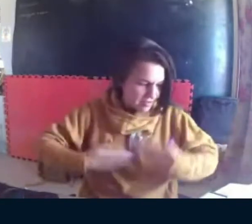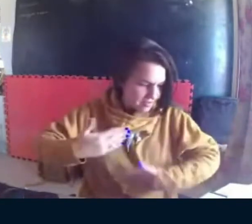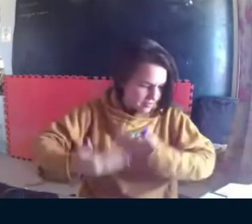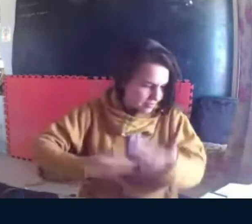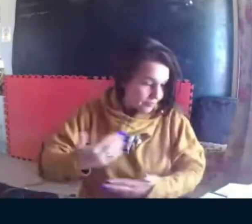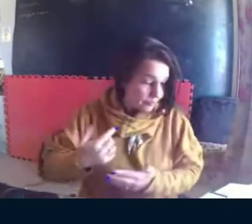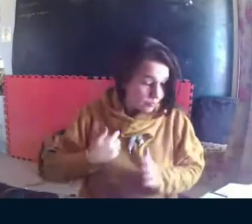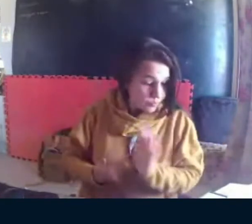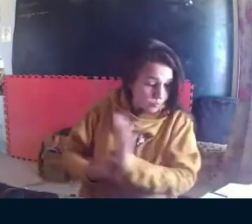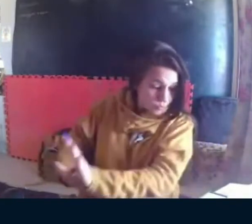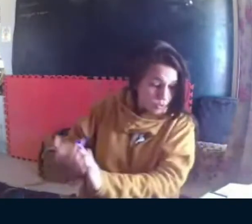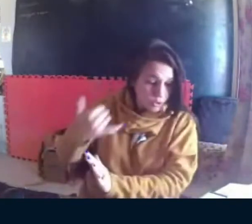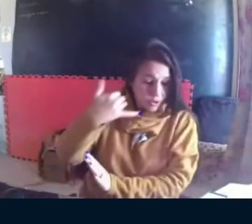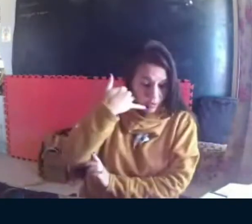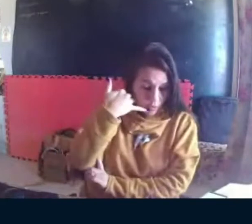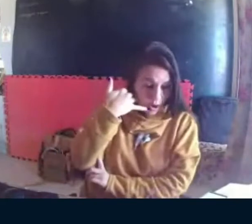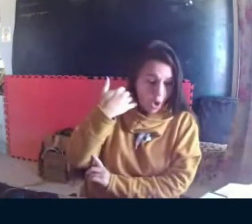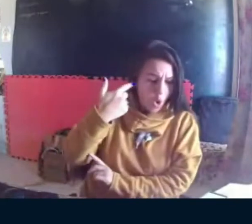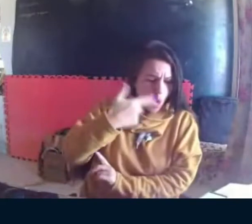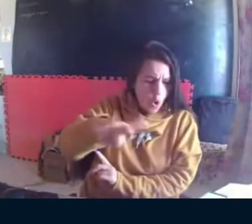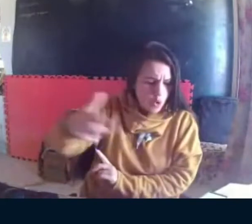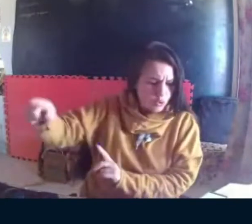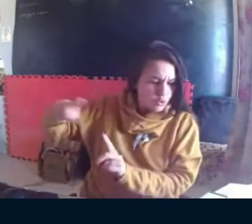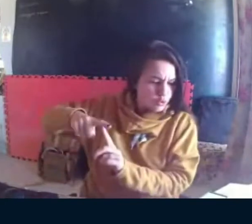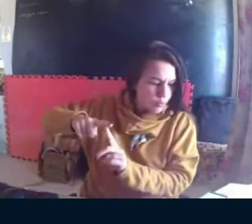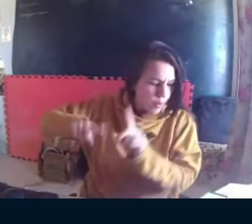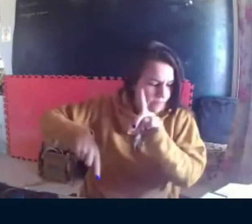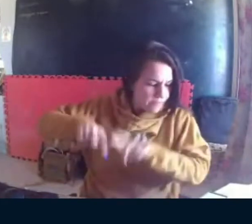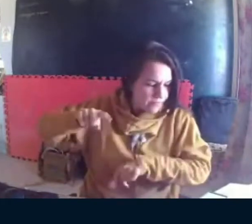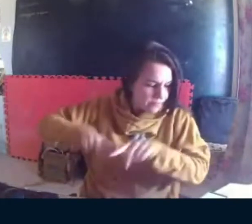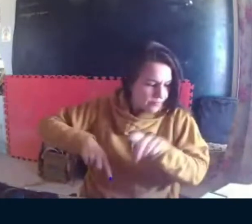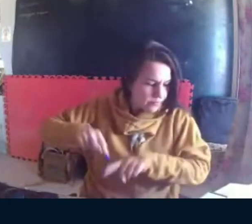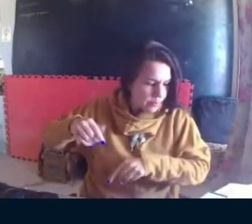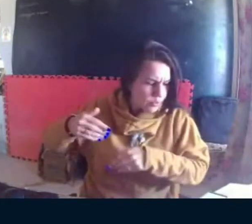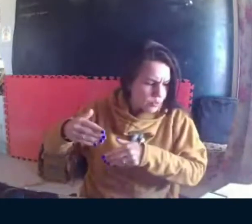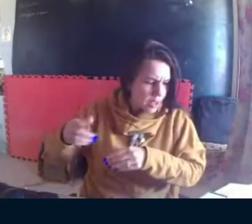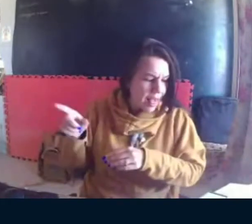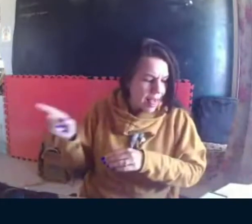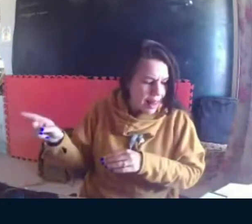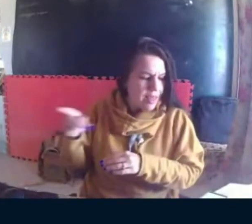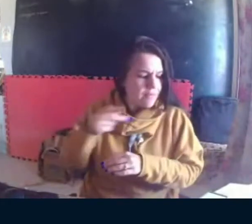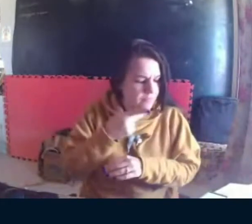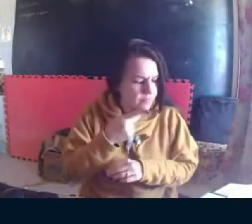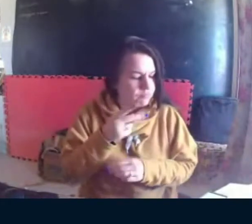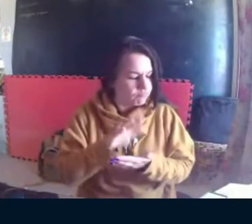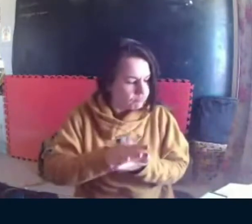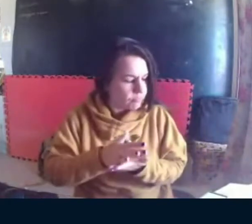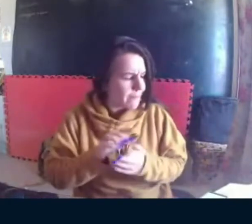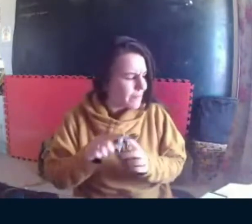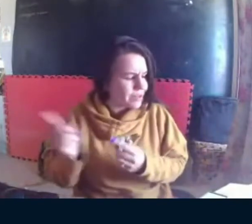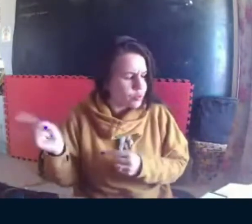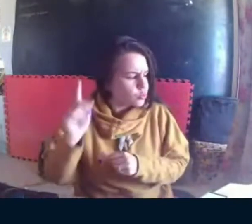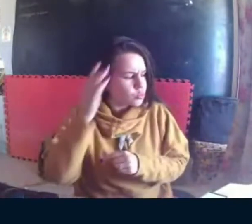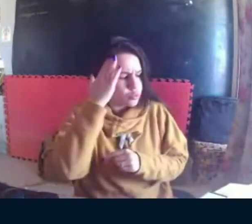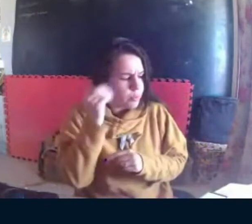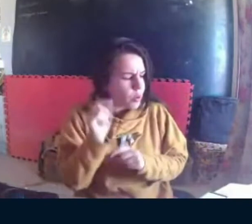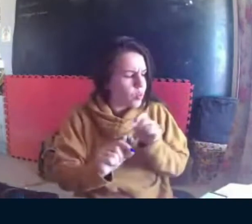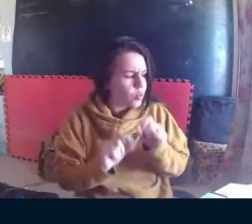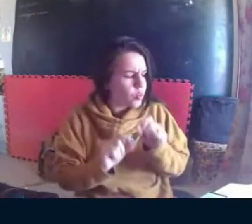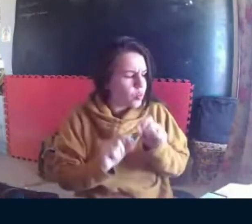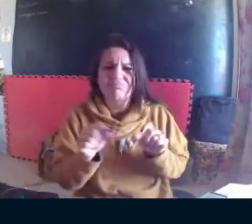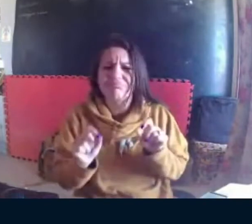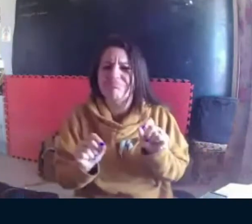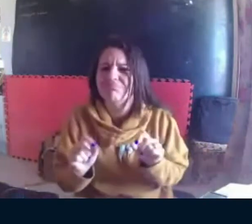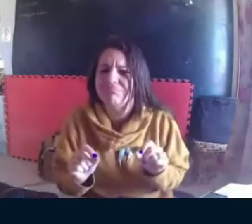aí você diz, mostrei no celular outro tipo de instrumento de percussão, visto que ela mencionou ter usado pandeiro,